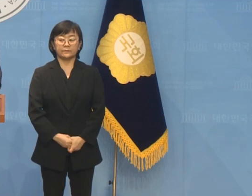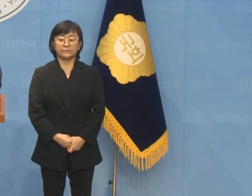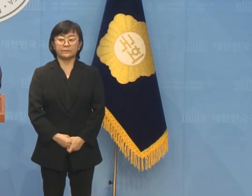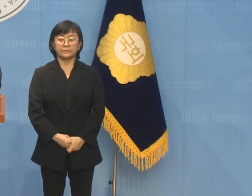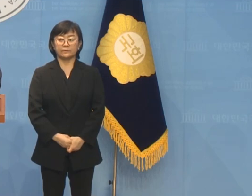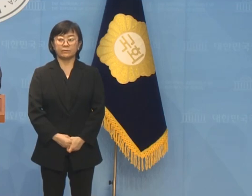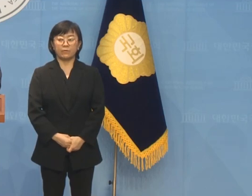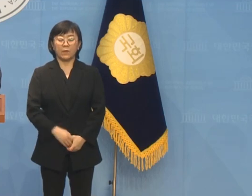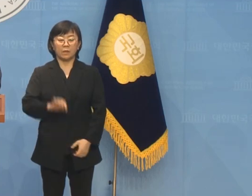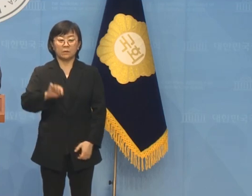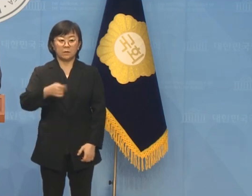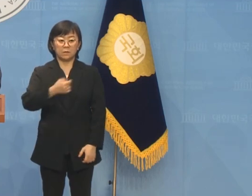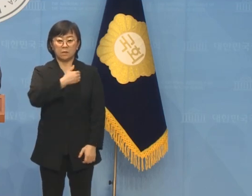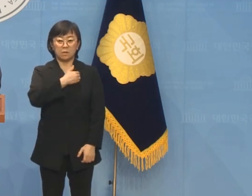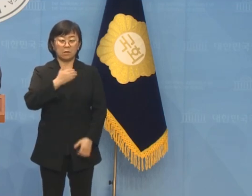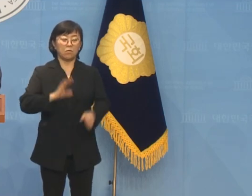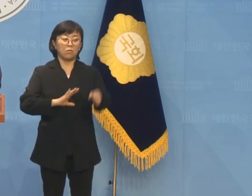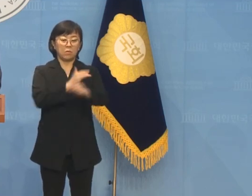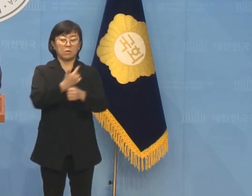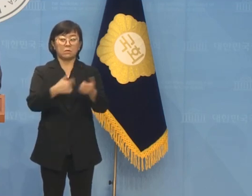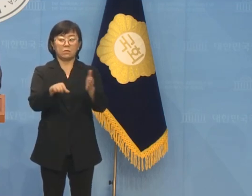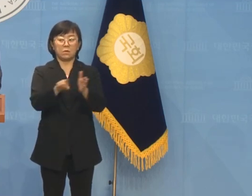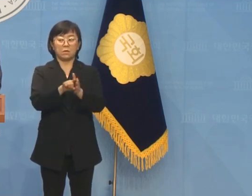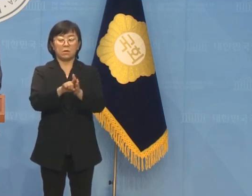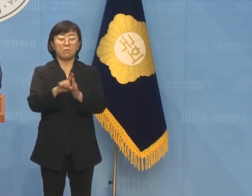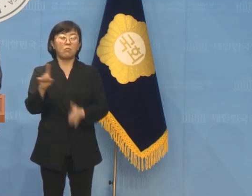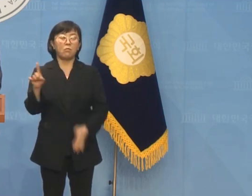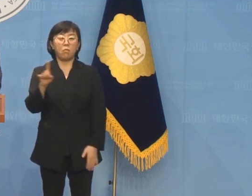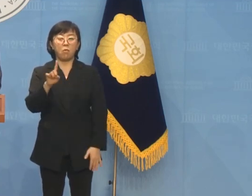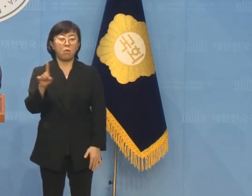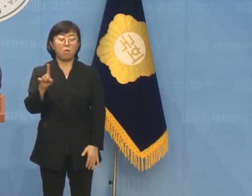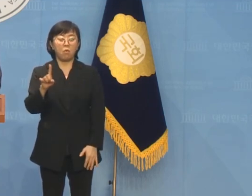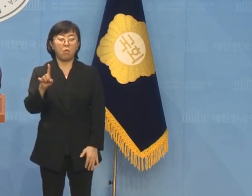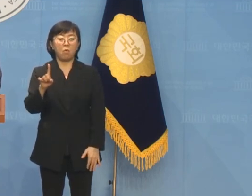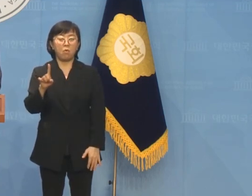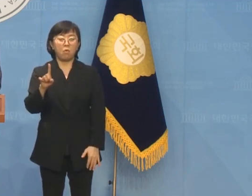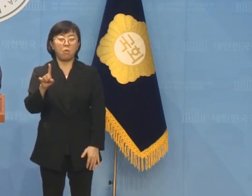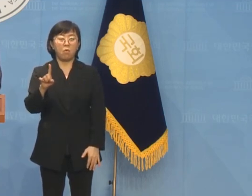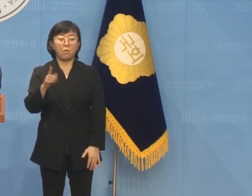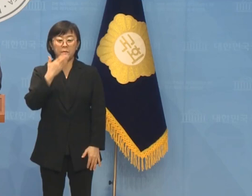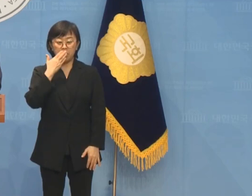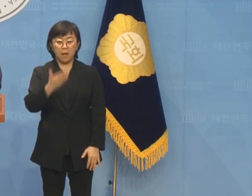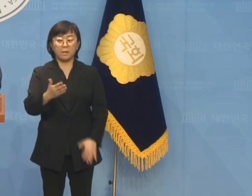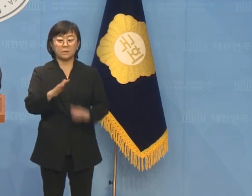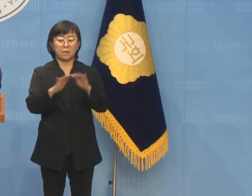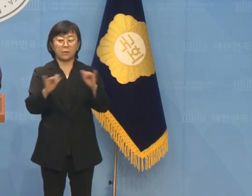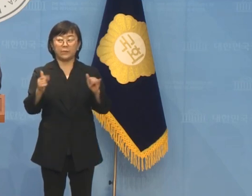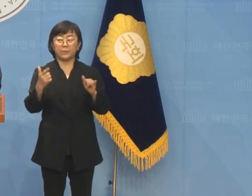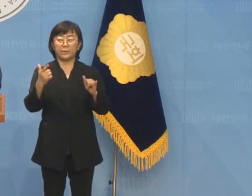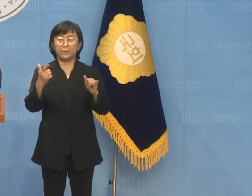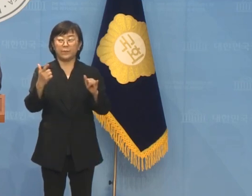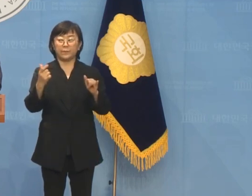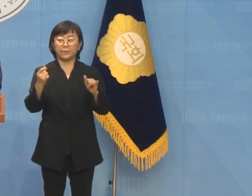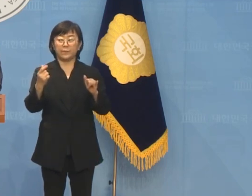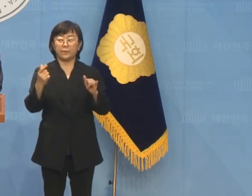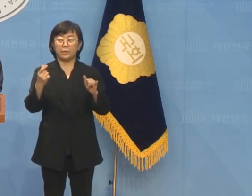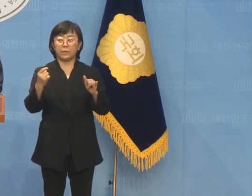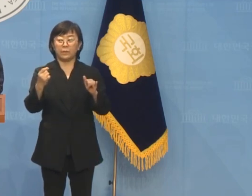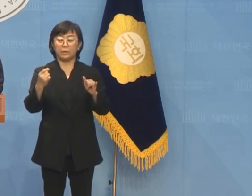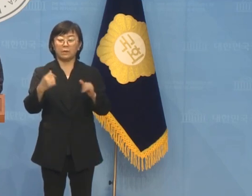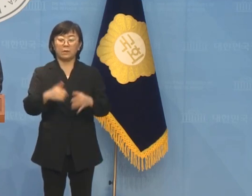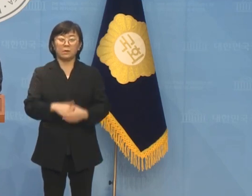알량한 자신들의 권력을 위해서라면 무엇이든 못할 일이 없는 이들이 아닐 수 없습니다.